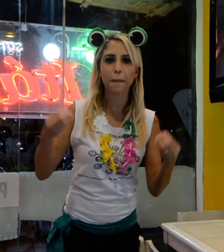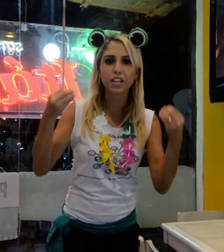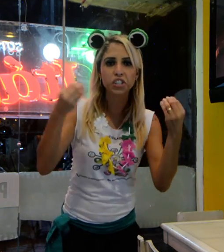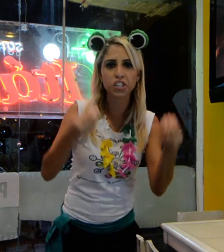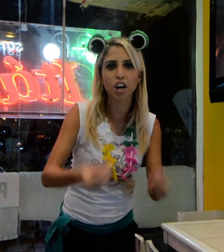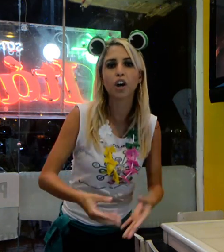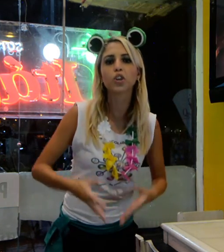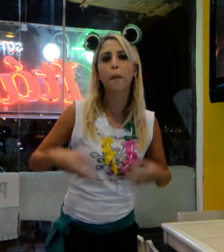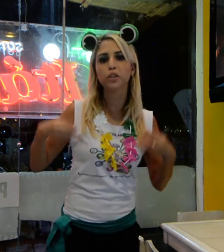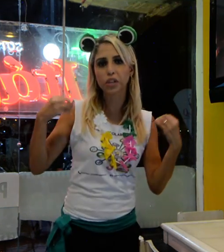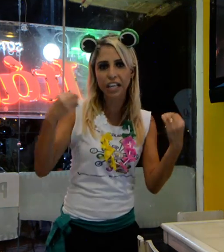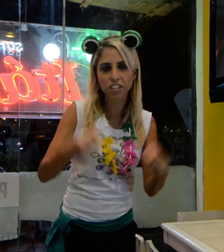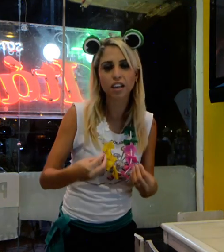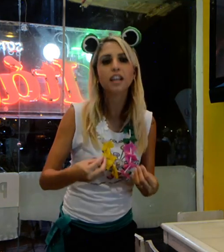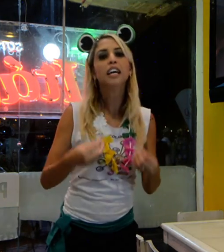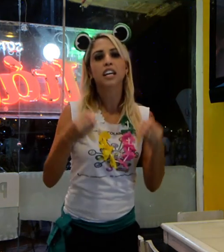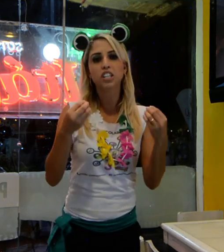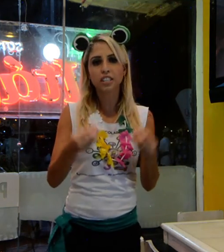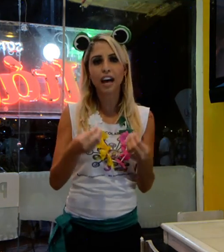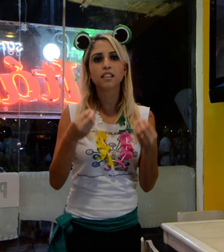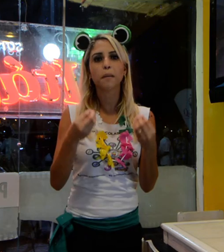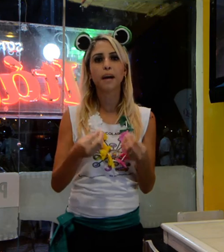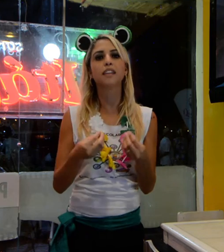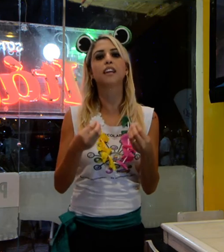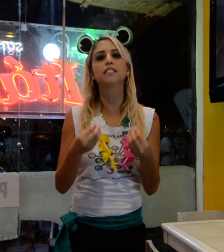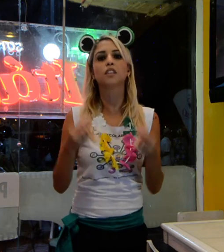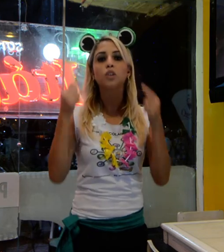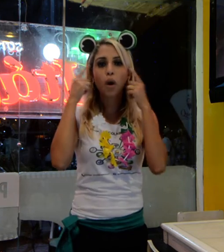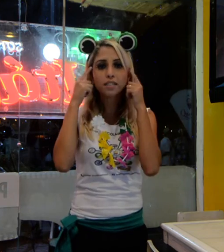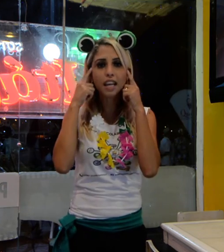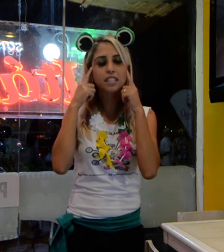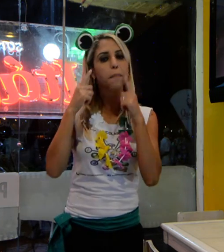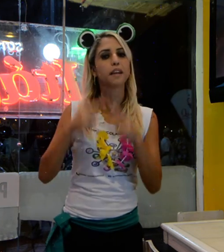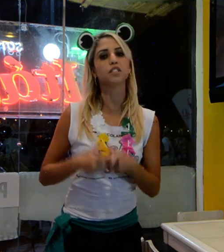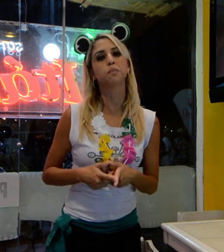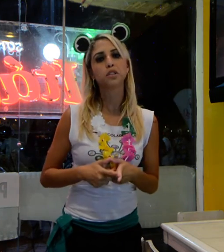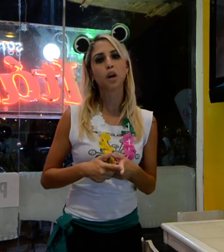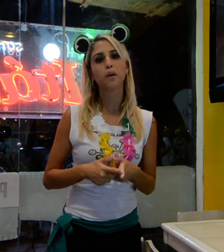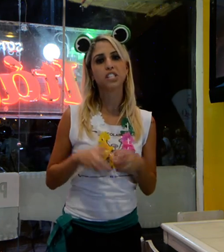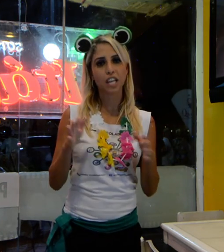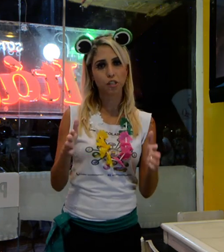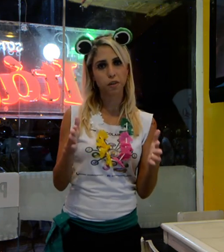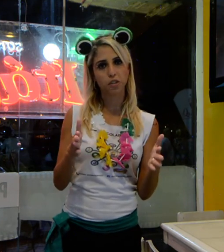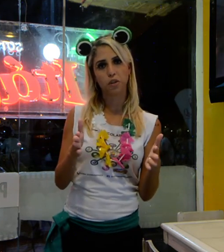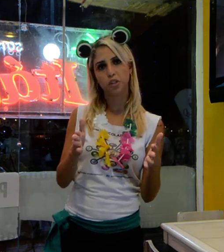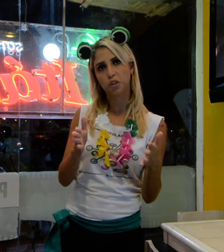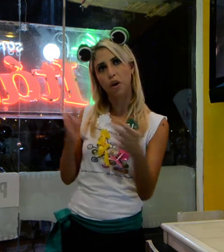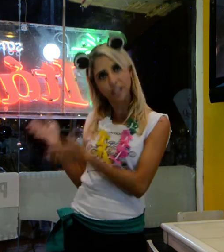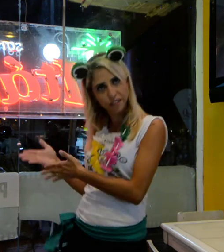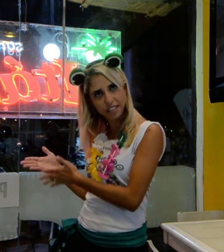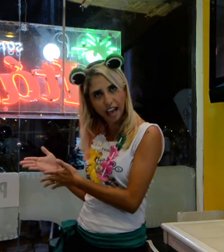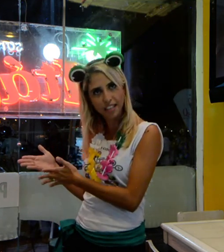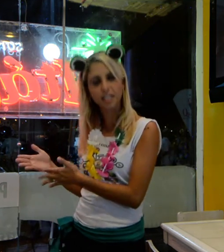prestigionando, como turista, e estar também trazendo consciência para as pessoas, que as pessoas com licença